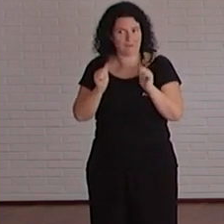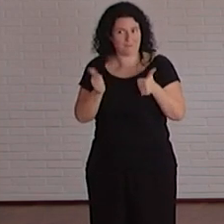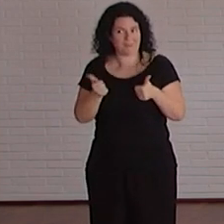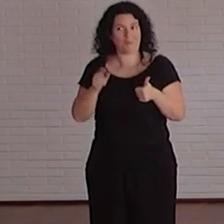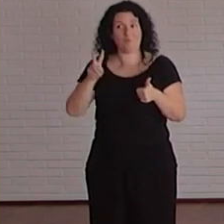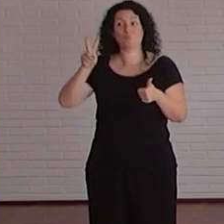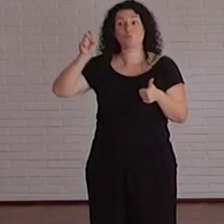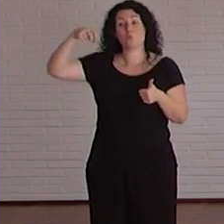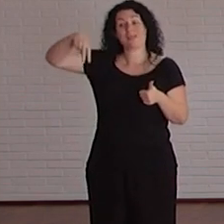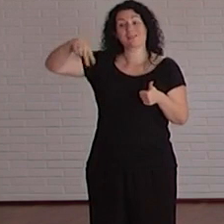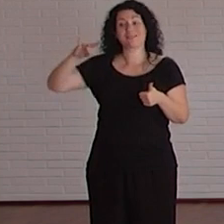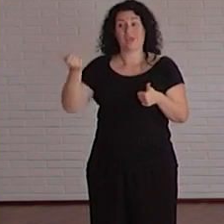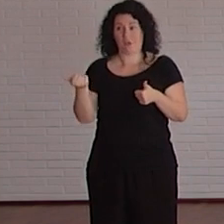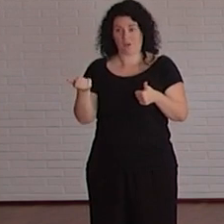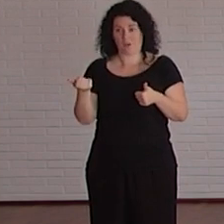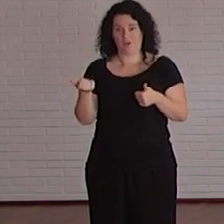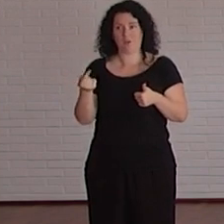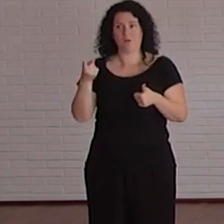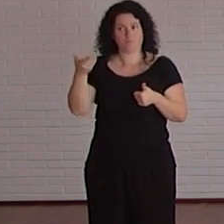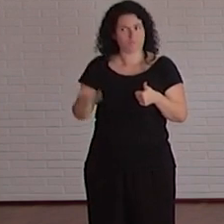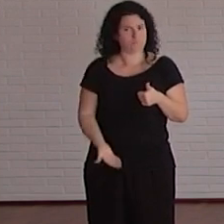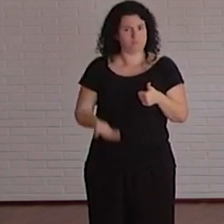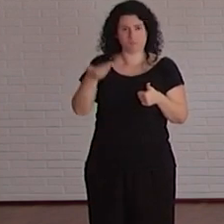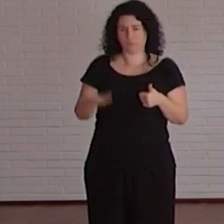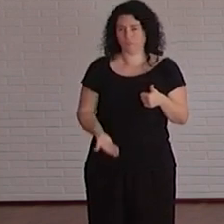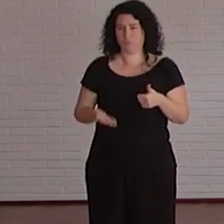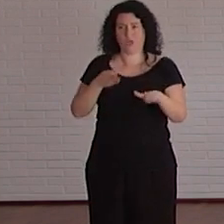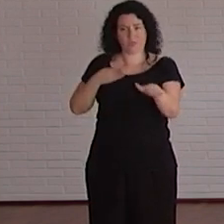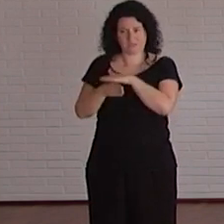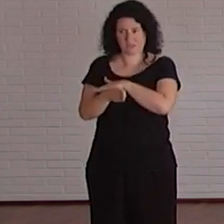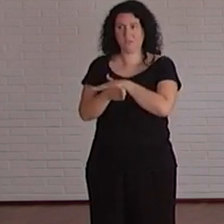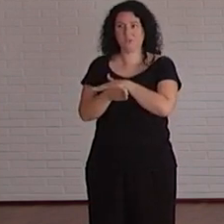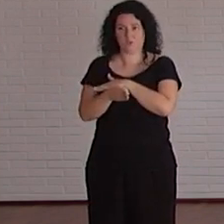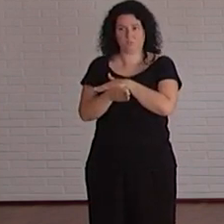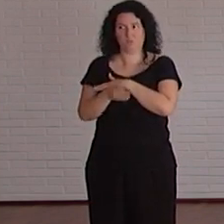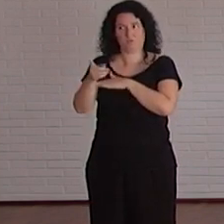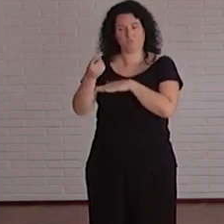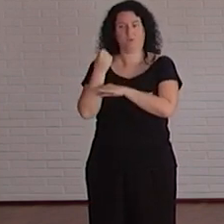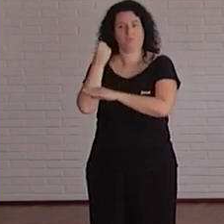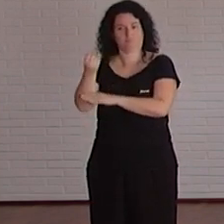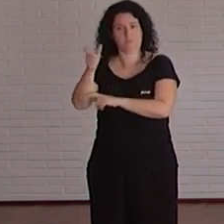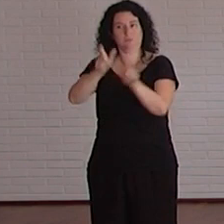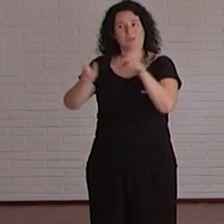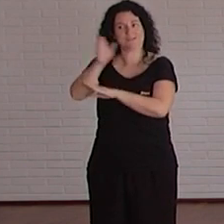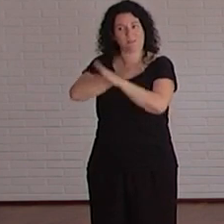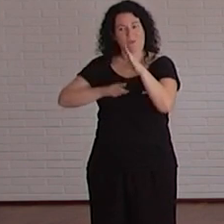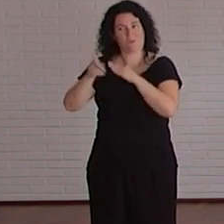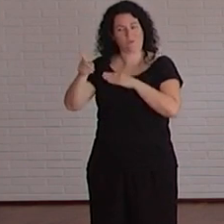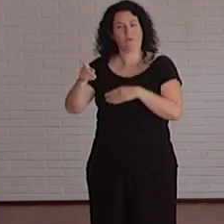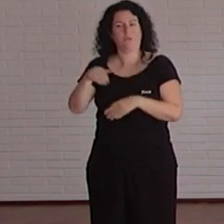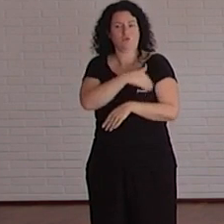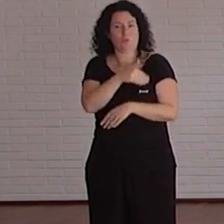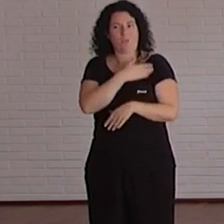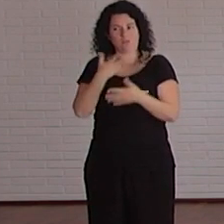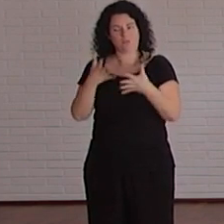que precisamente una pata muy importante es precisamente pues esto el ayudar a estudiantes con discapacidad a que tengan un